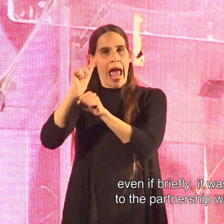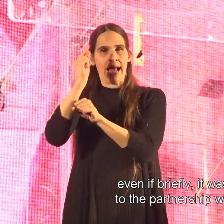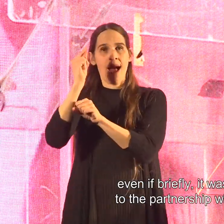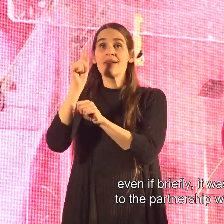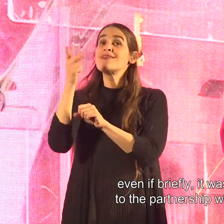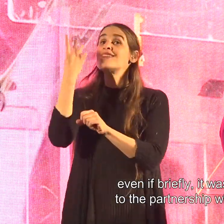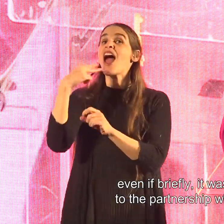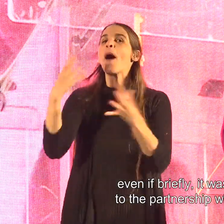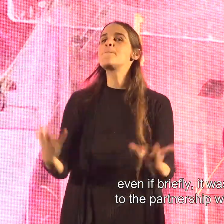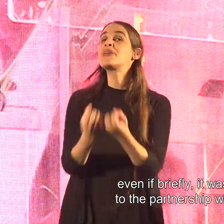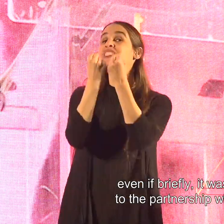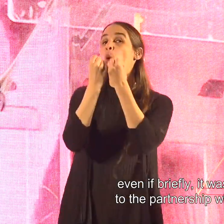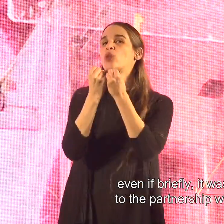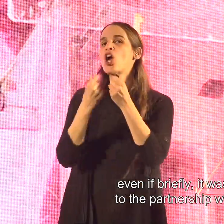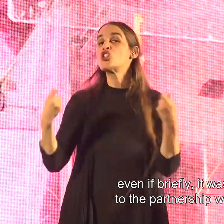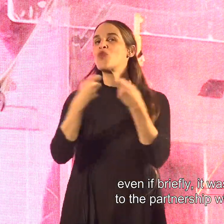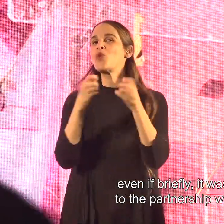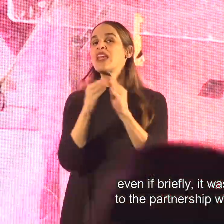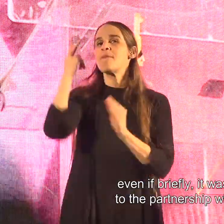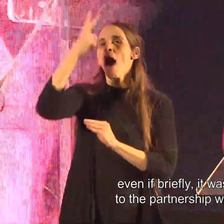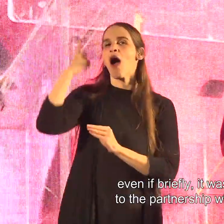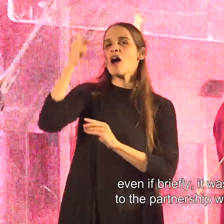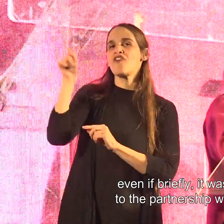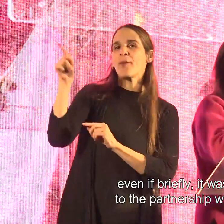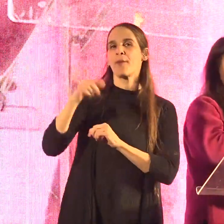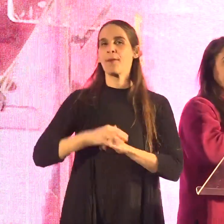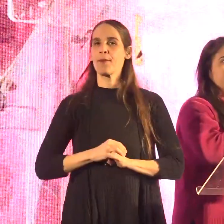זה היה בזכות השותפות איתם